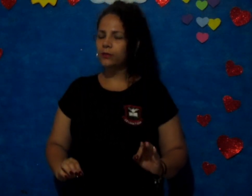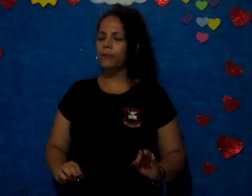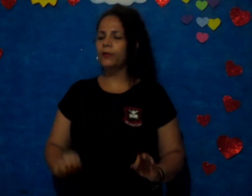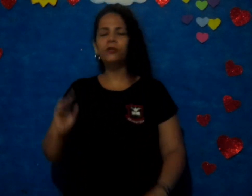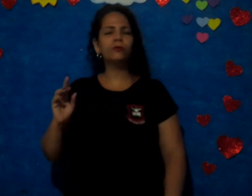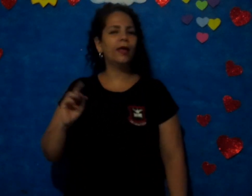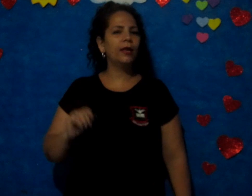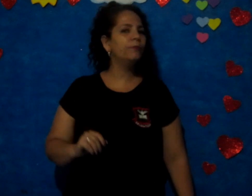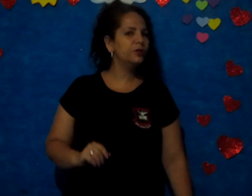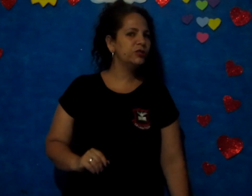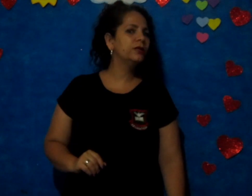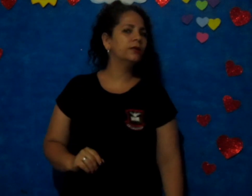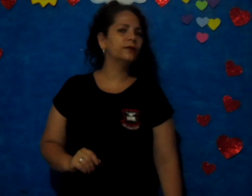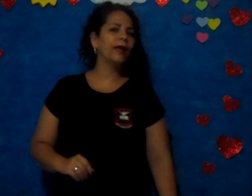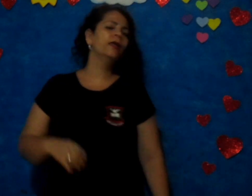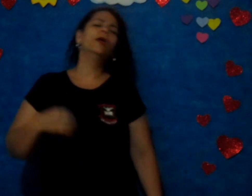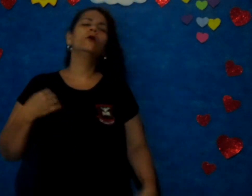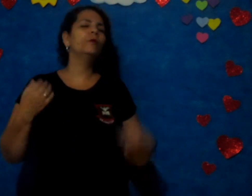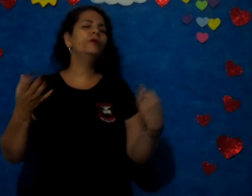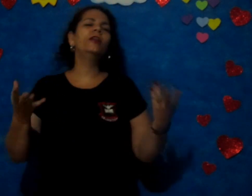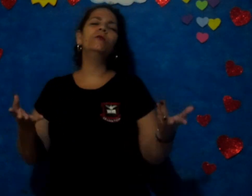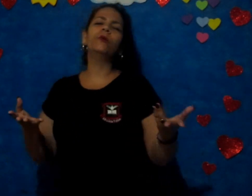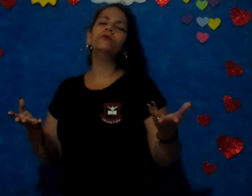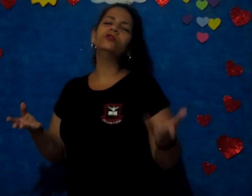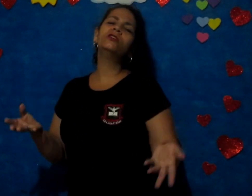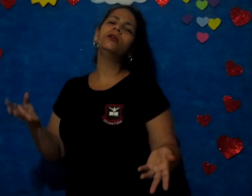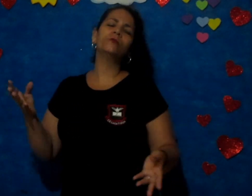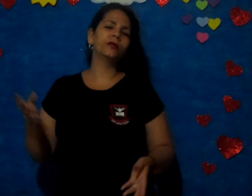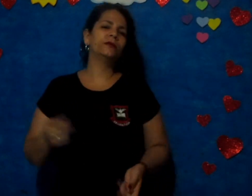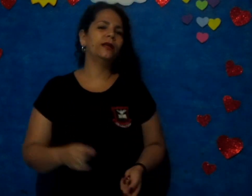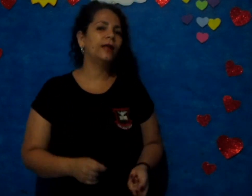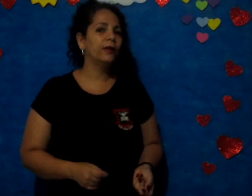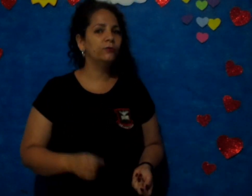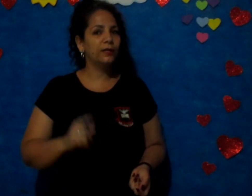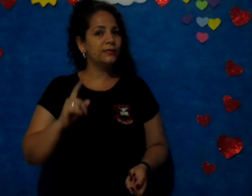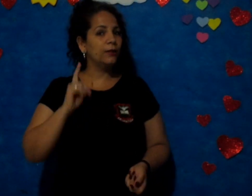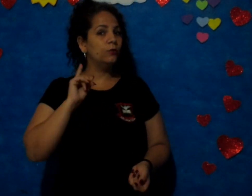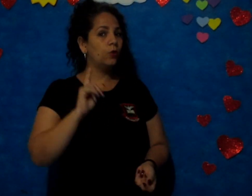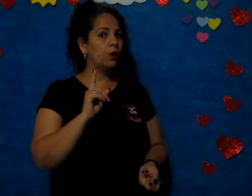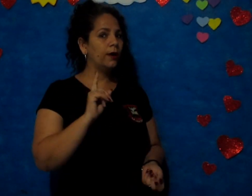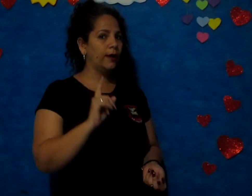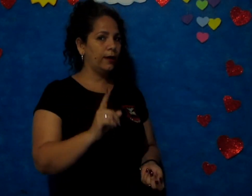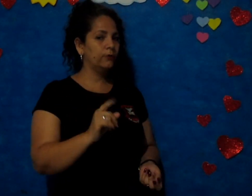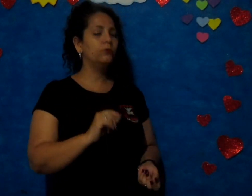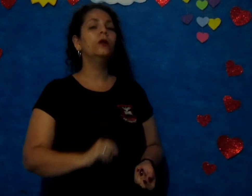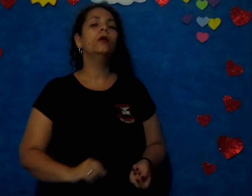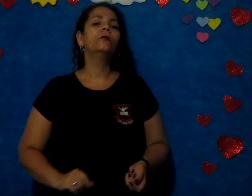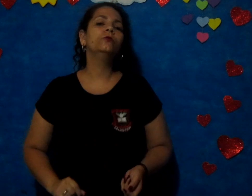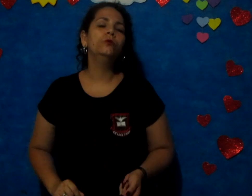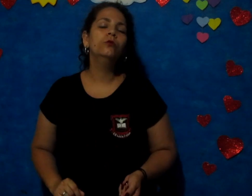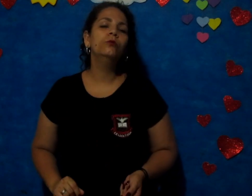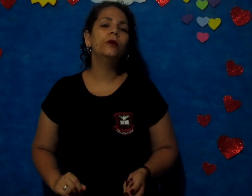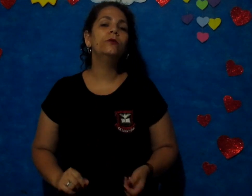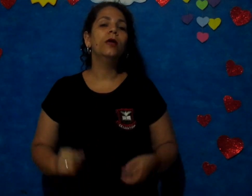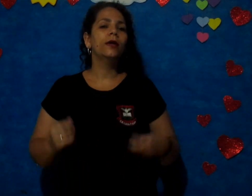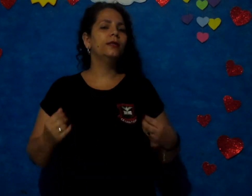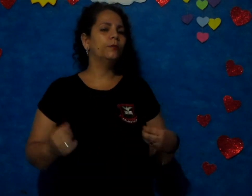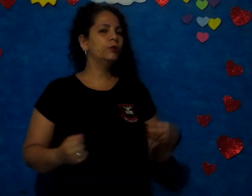capricho, lá na coxila, tá? Cobrir no pontinho pra treinar o traçado correto do número e depois